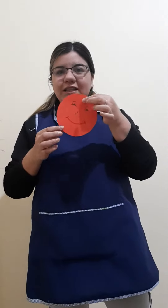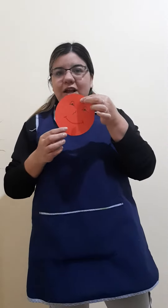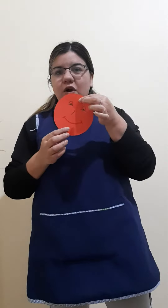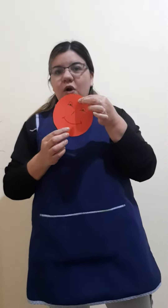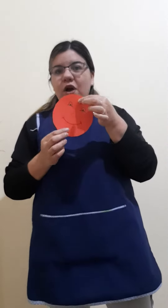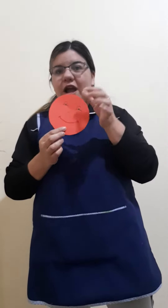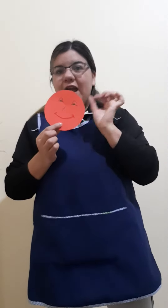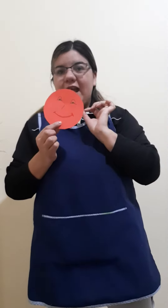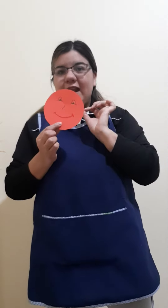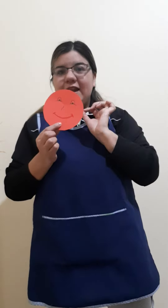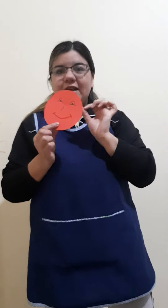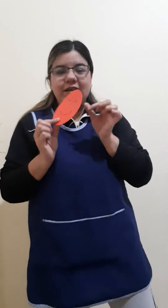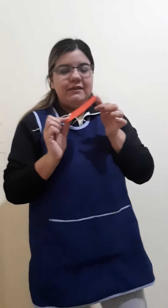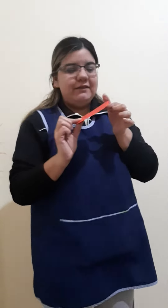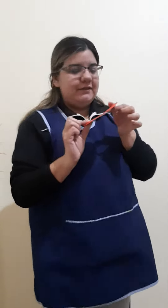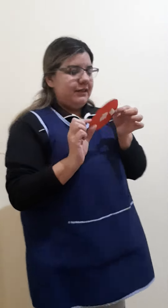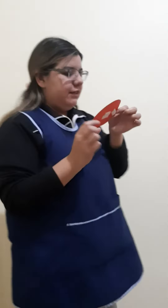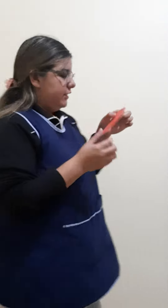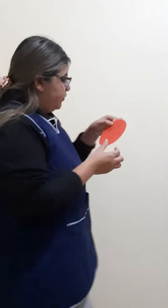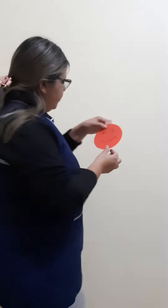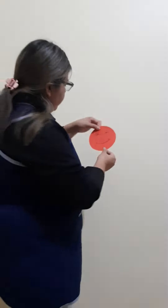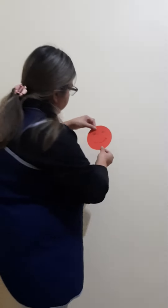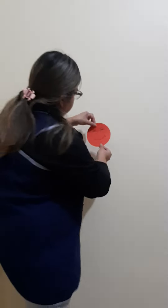tengo el círculo,